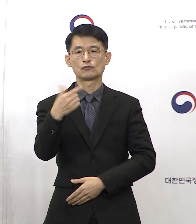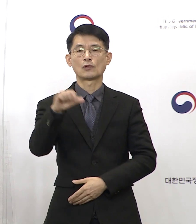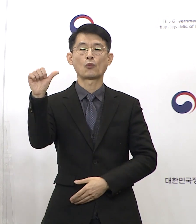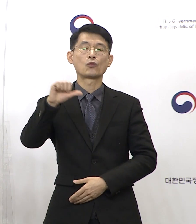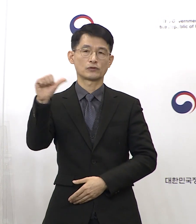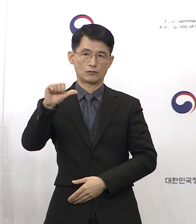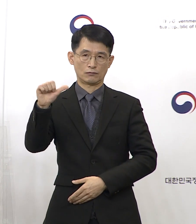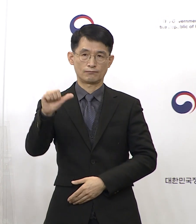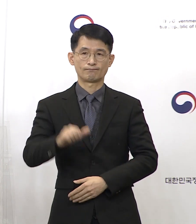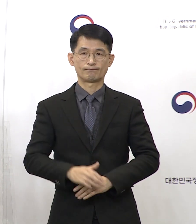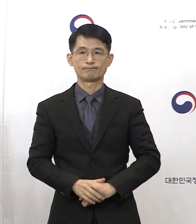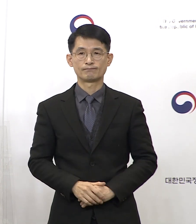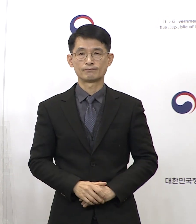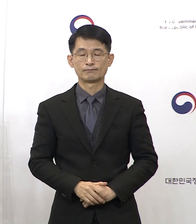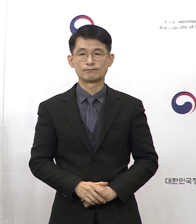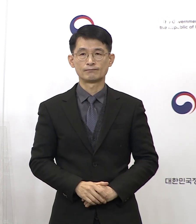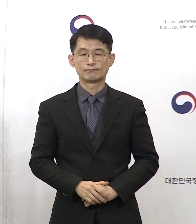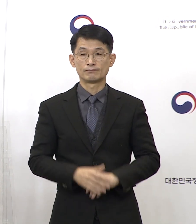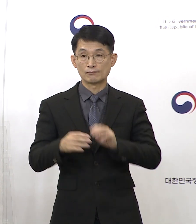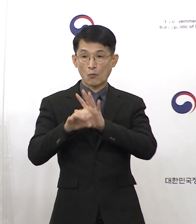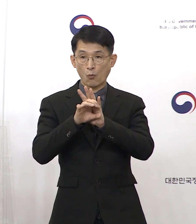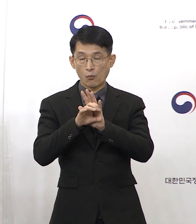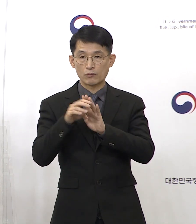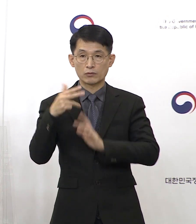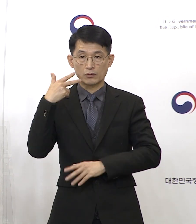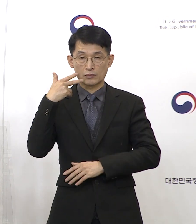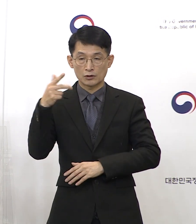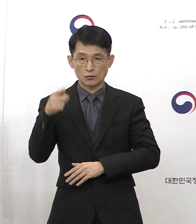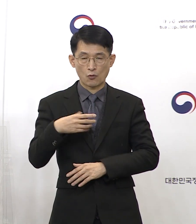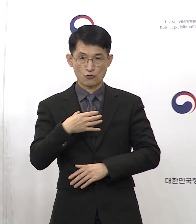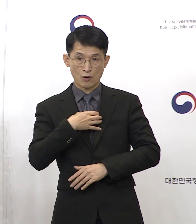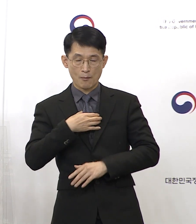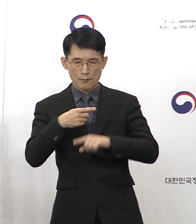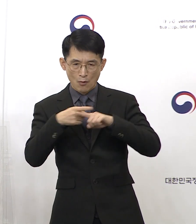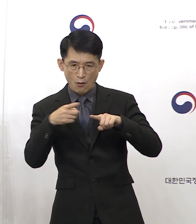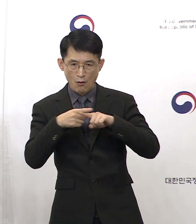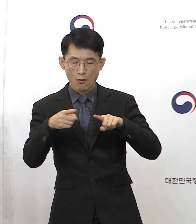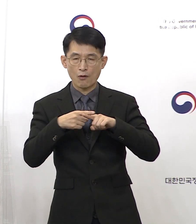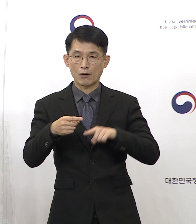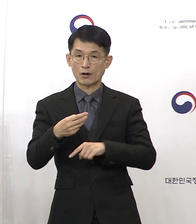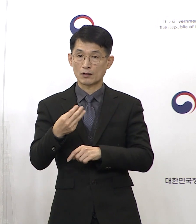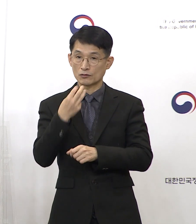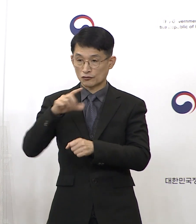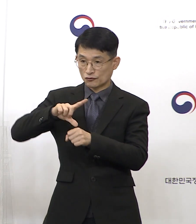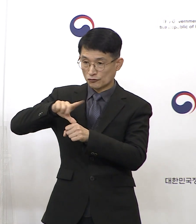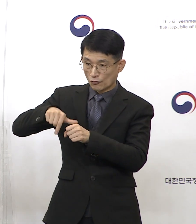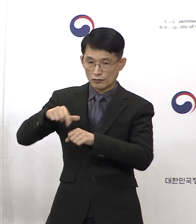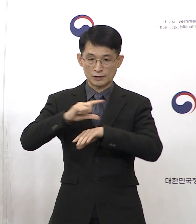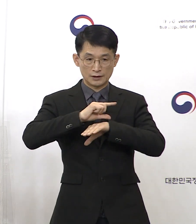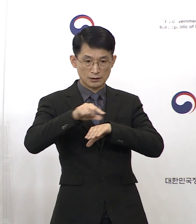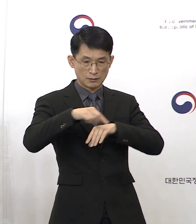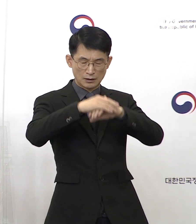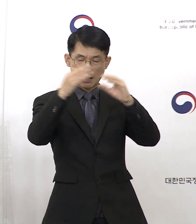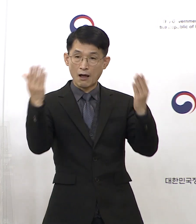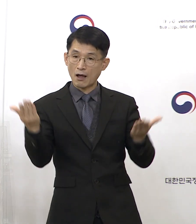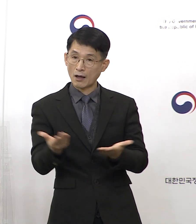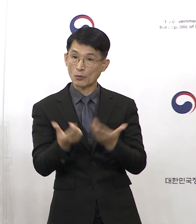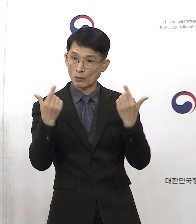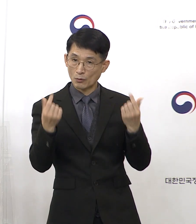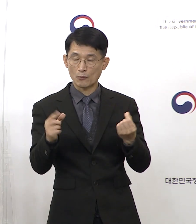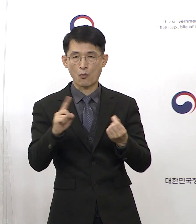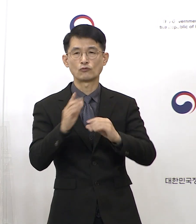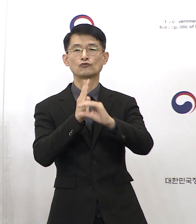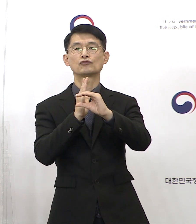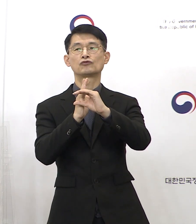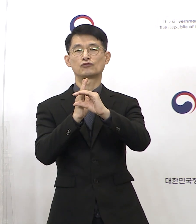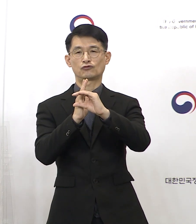기록했습니다. 코로나19 주간 위험도는 수도권 및 비수도권 모두 중간을